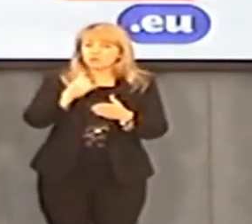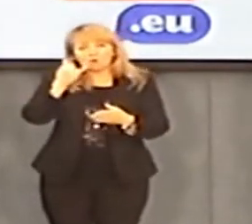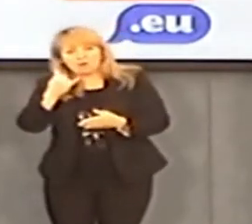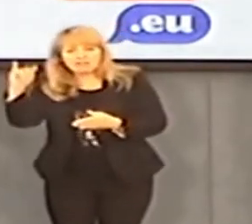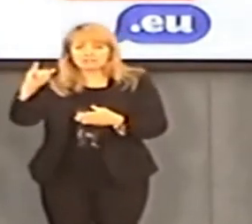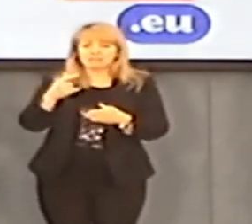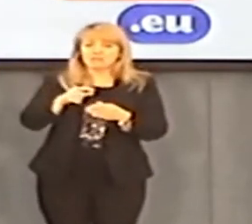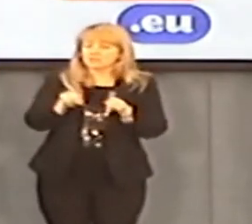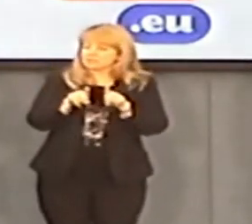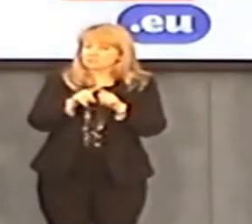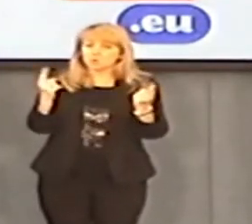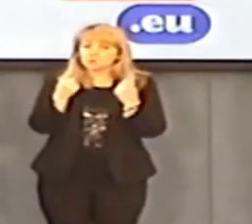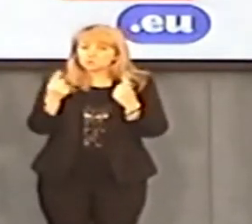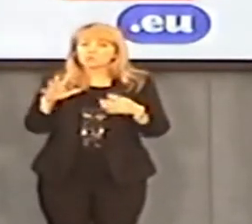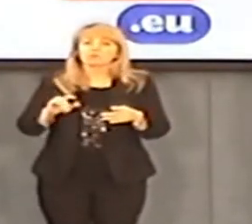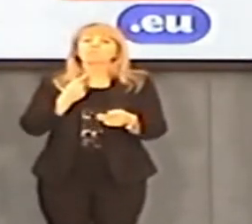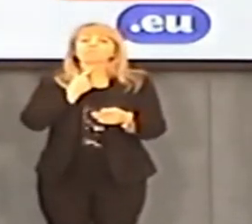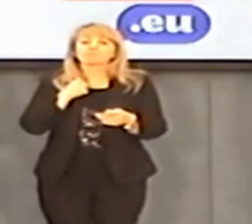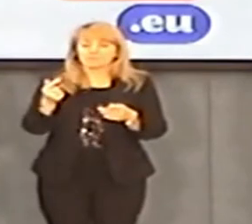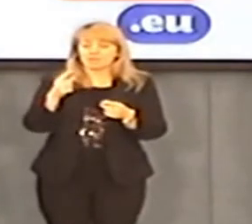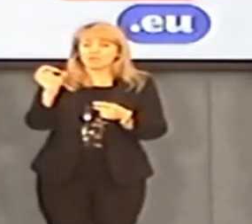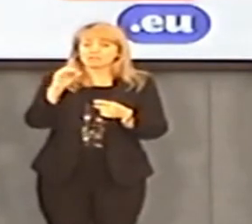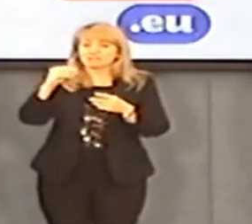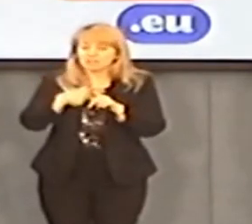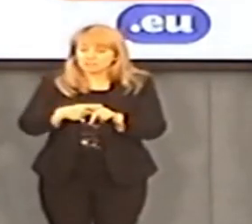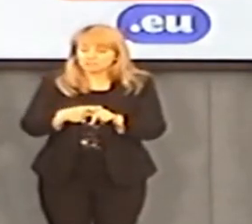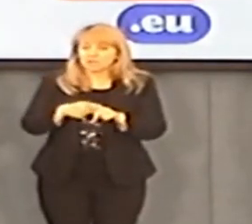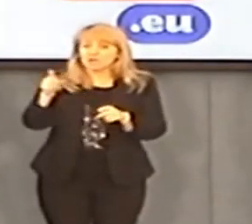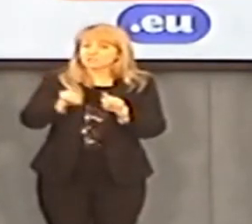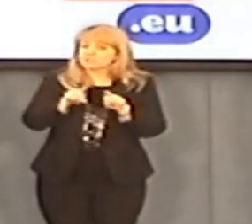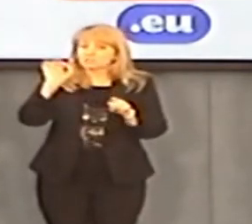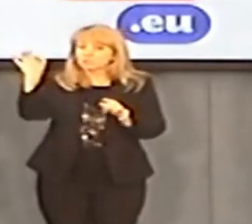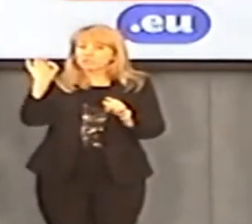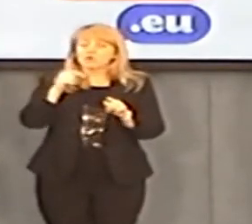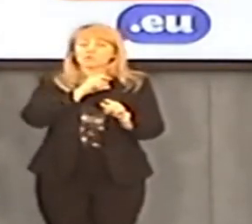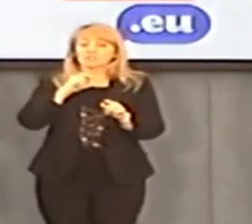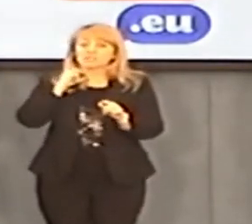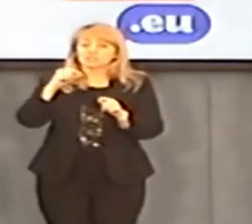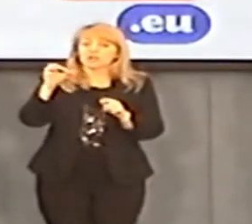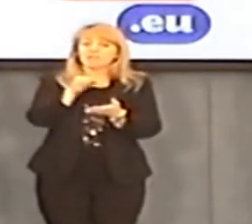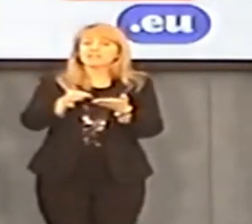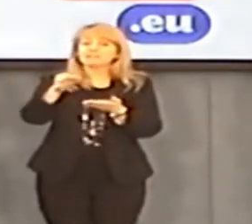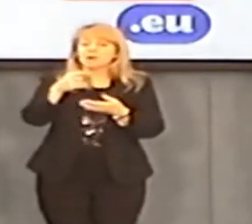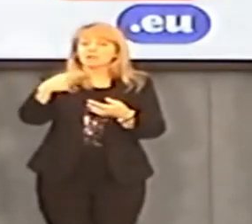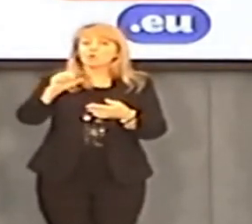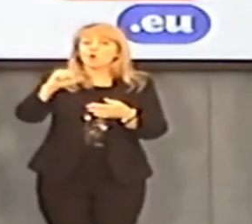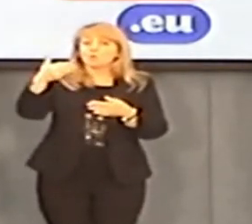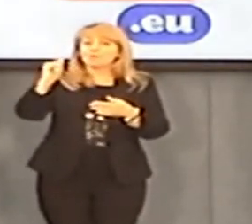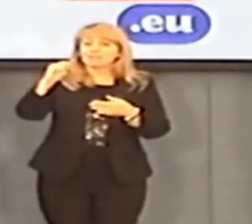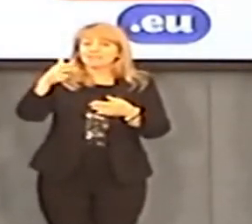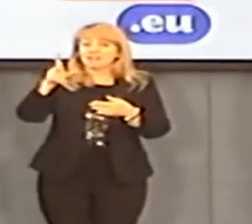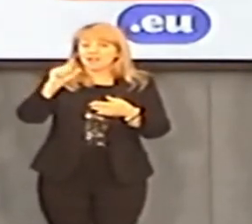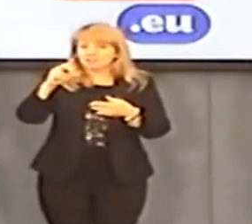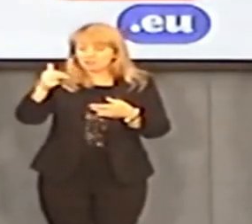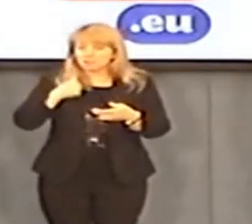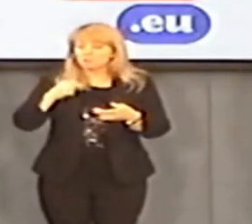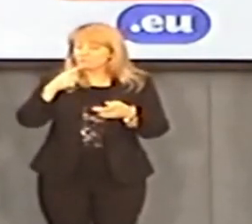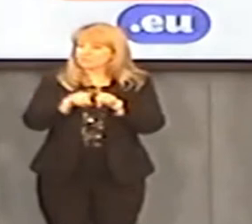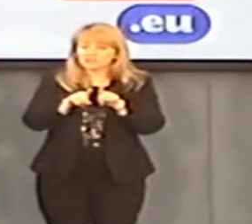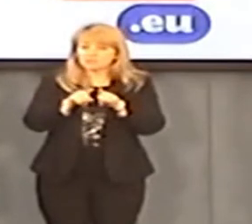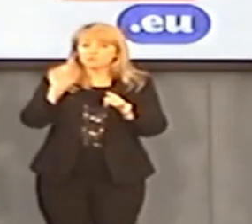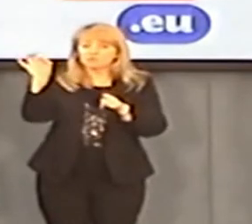cokolwiek, co by zaspokoiło jego apetyt seksualny. Mówił diakon Francisco Xavier Reyes,